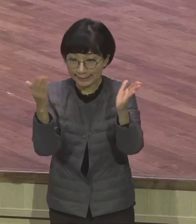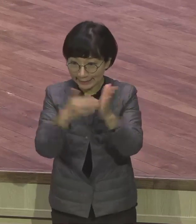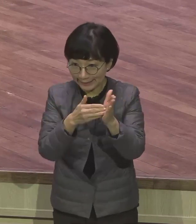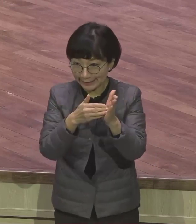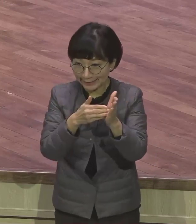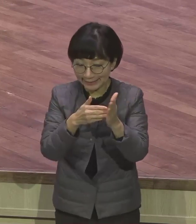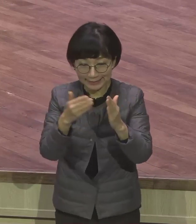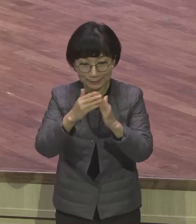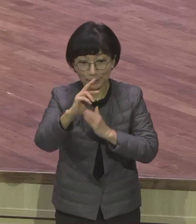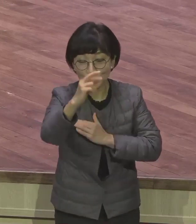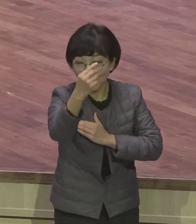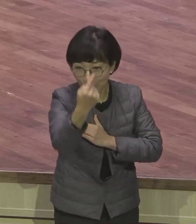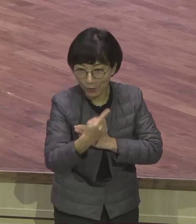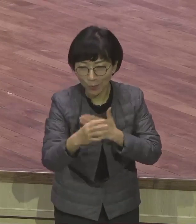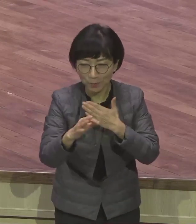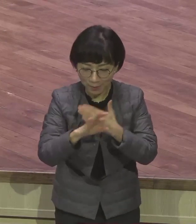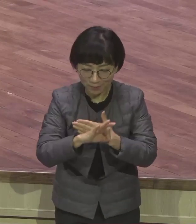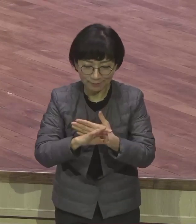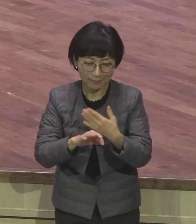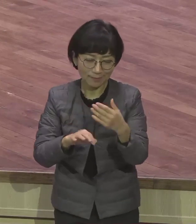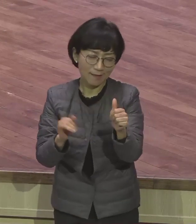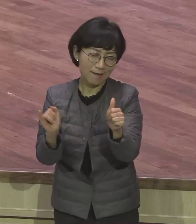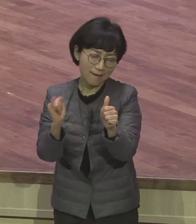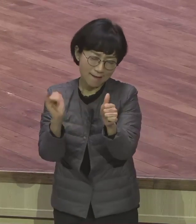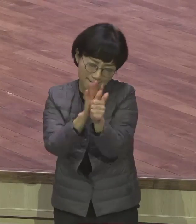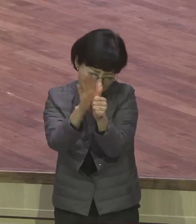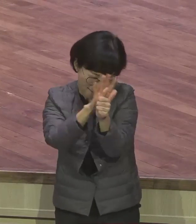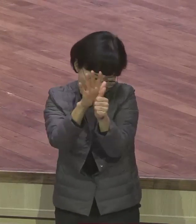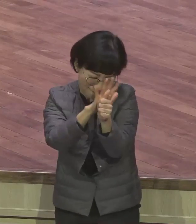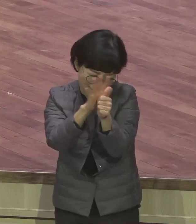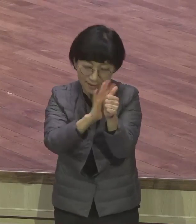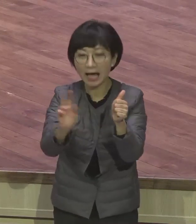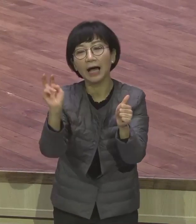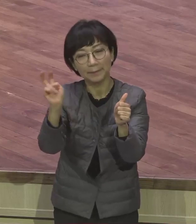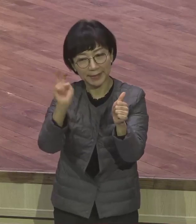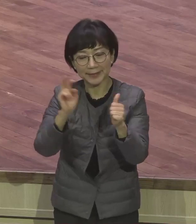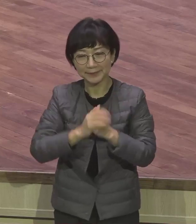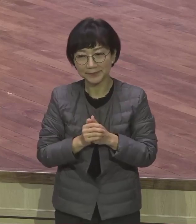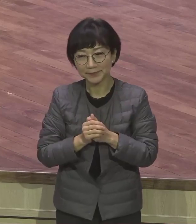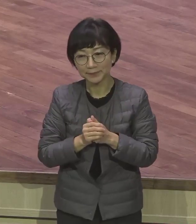여자가 없다. 안 그럽니까? 안 봤으니까 안 안 봤으니까